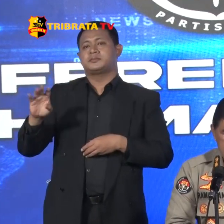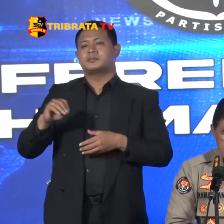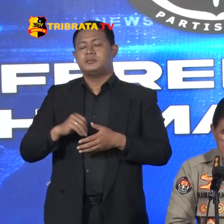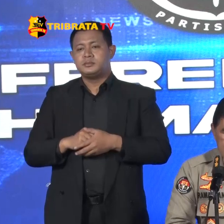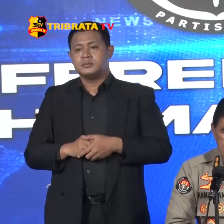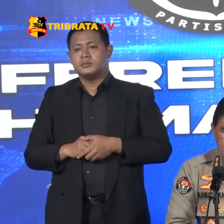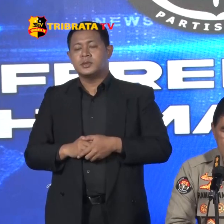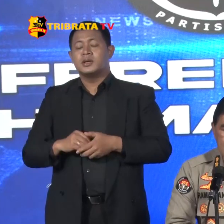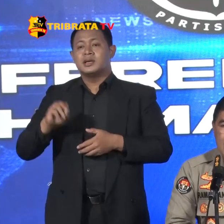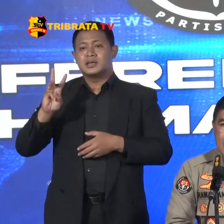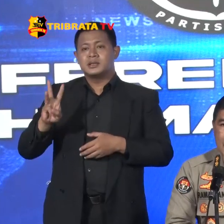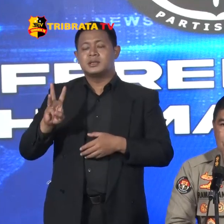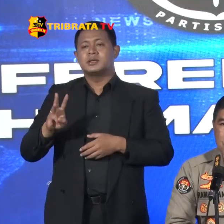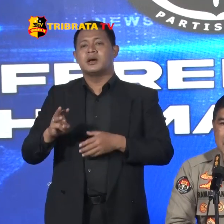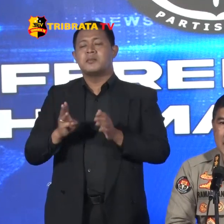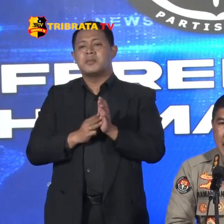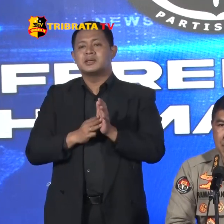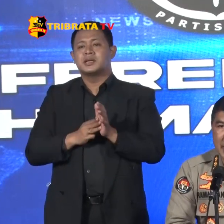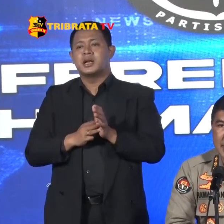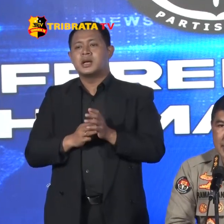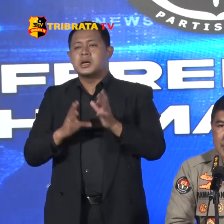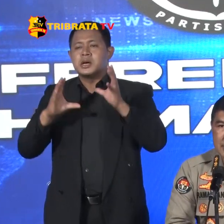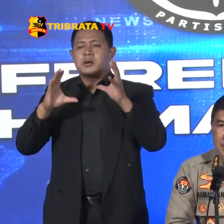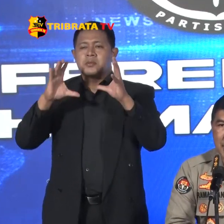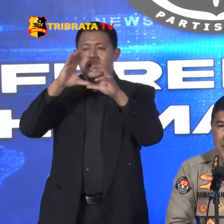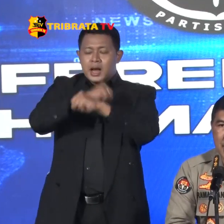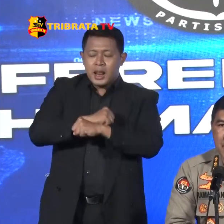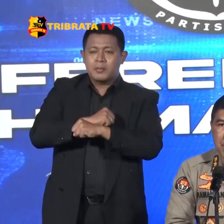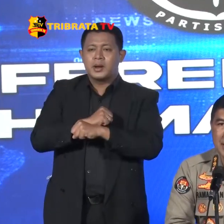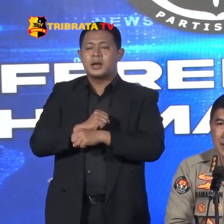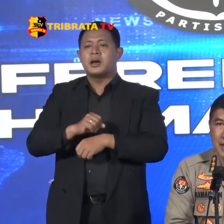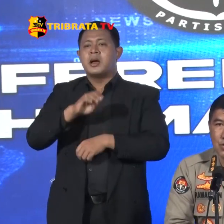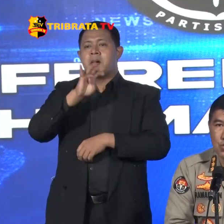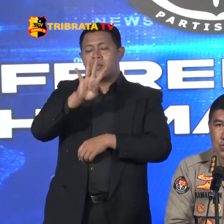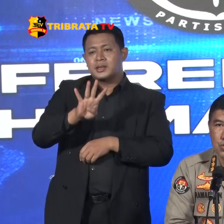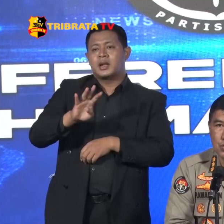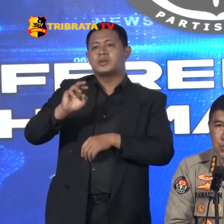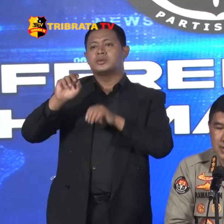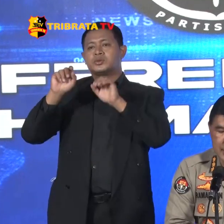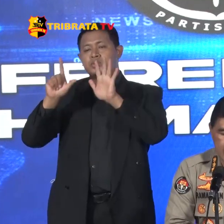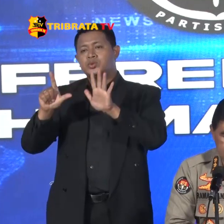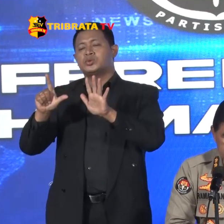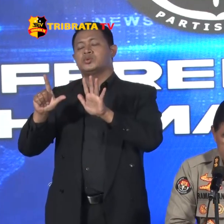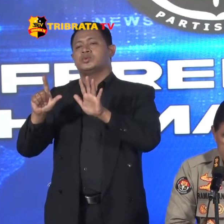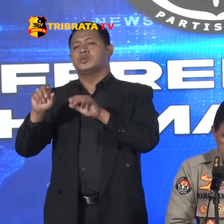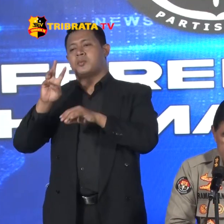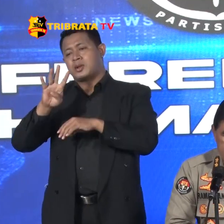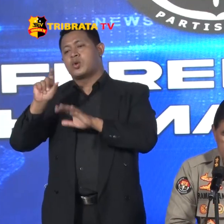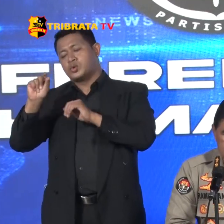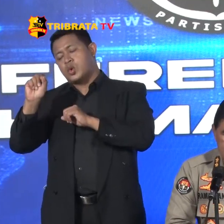Yang ketiga Kasus Penggelapan Sebanyak 407 Kejadian